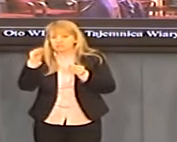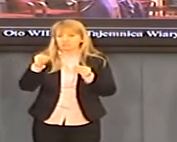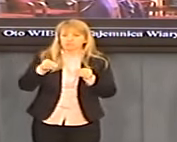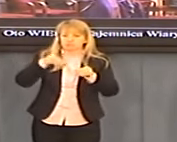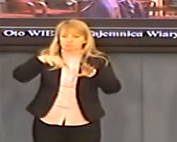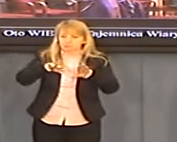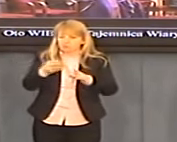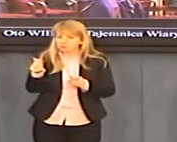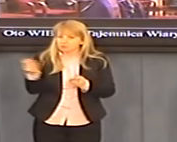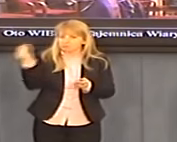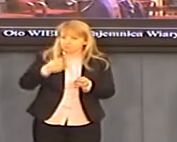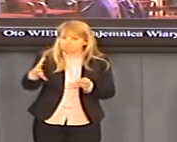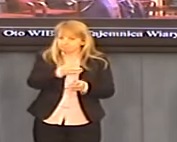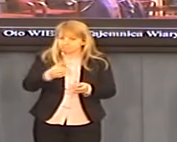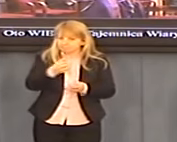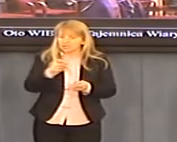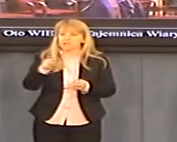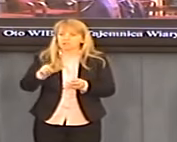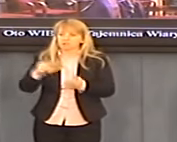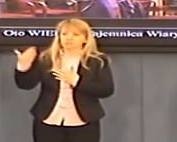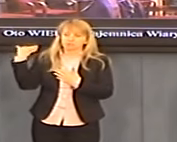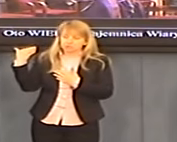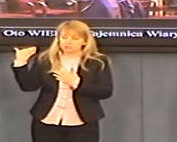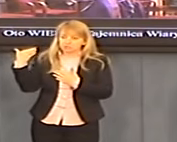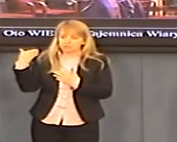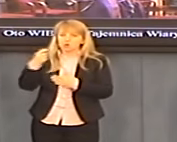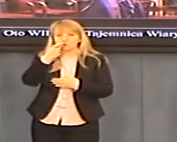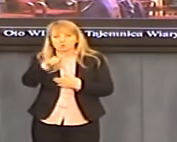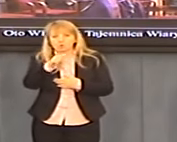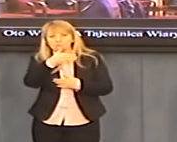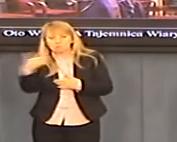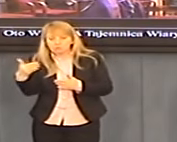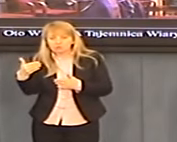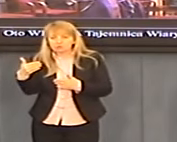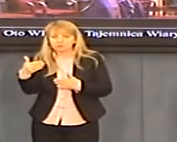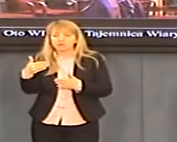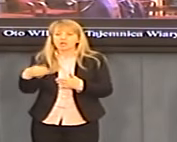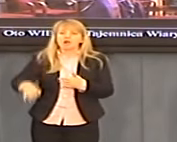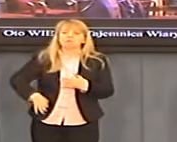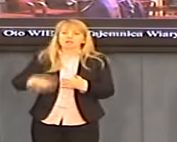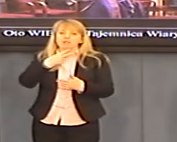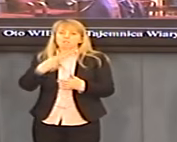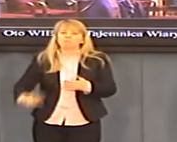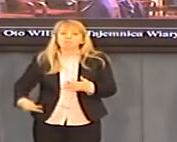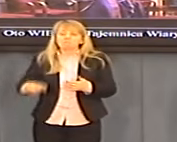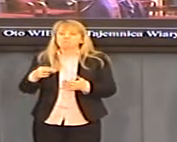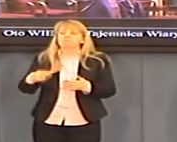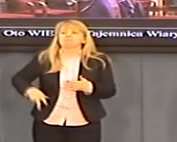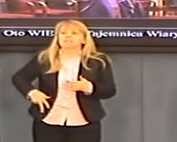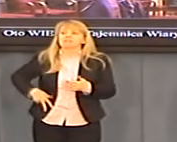niż poprzednio. Także 100 milionów pan minister Boni chce na kilkaset